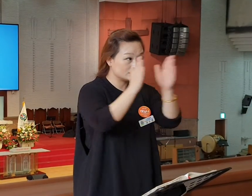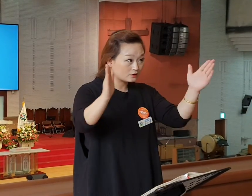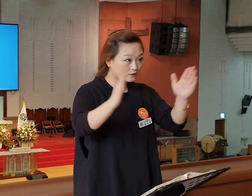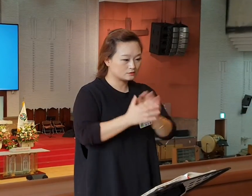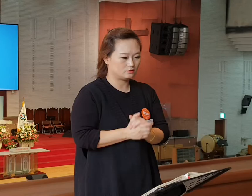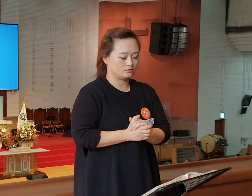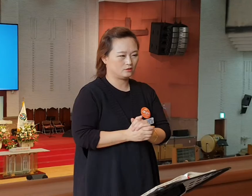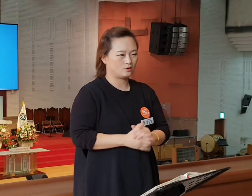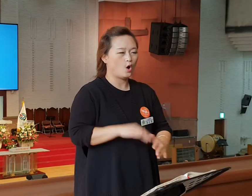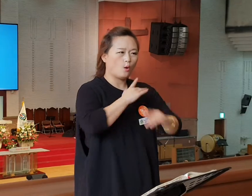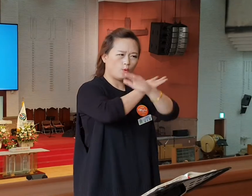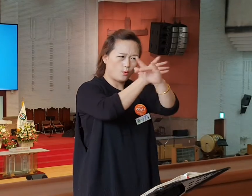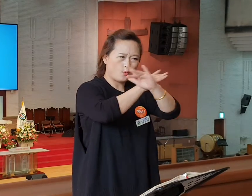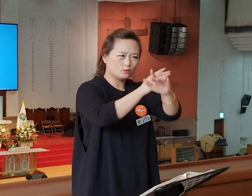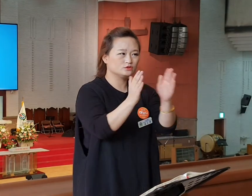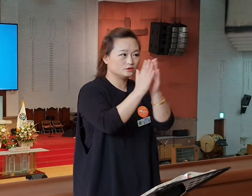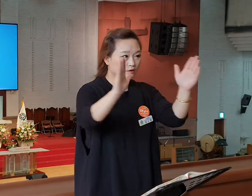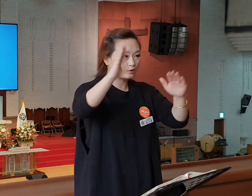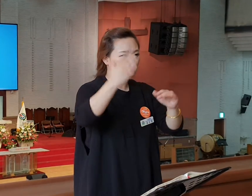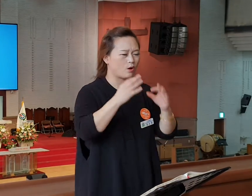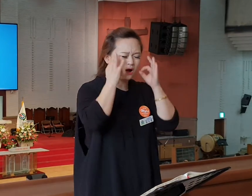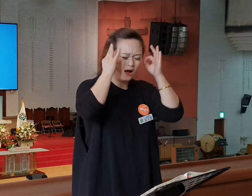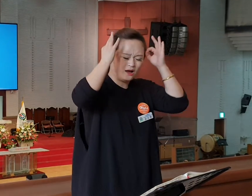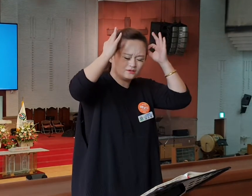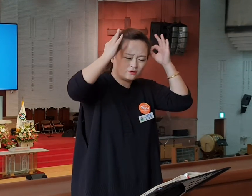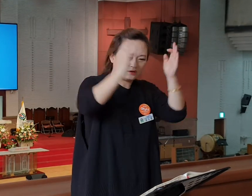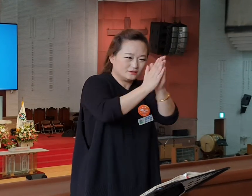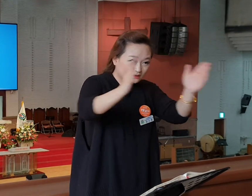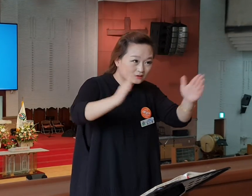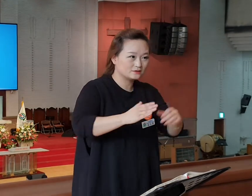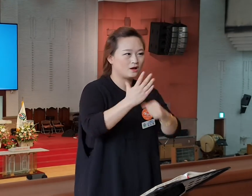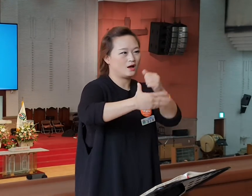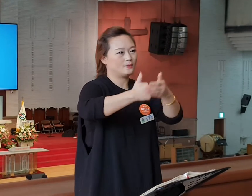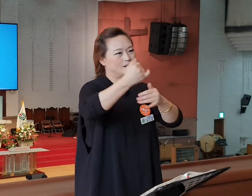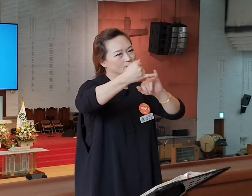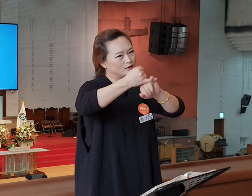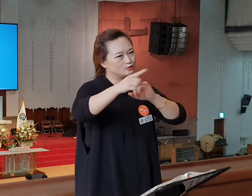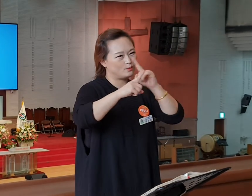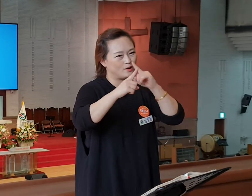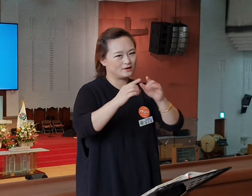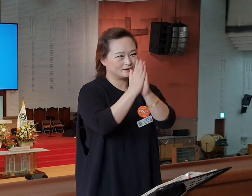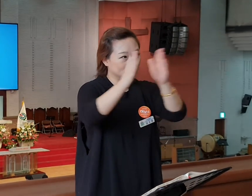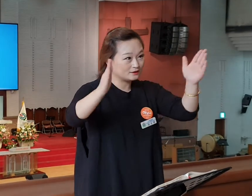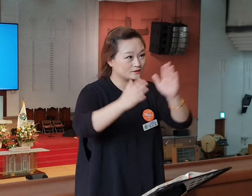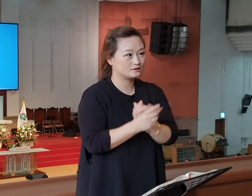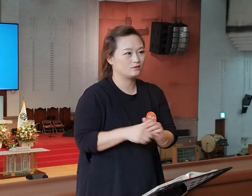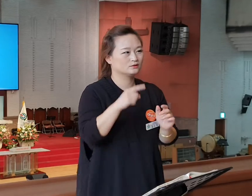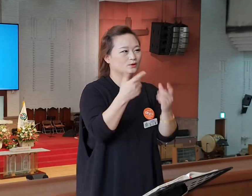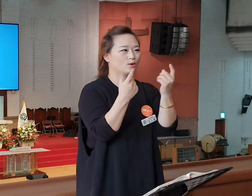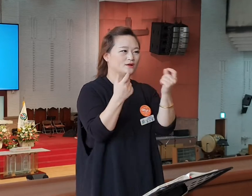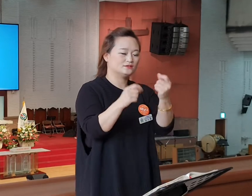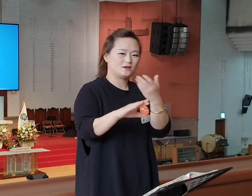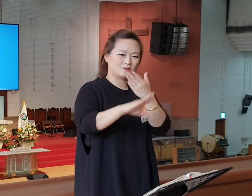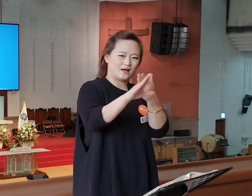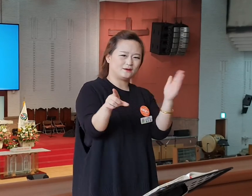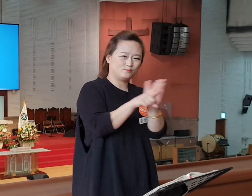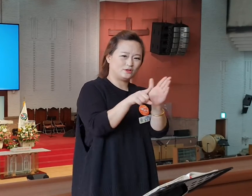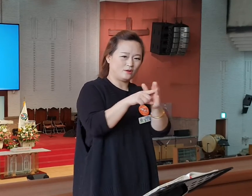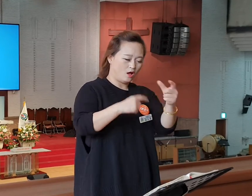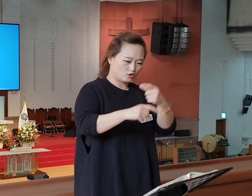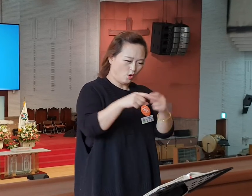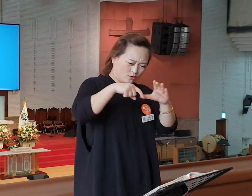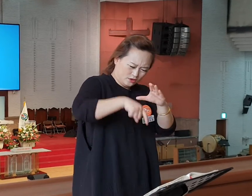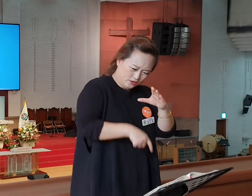방언하기 시작해요. 간절해지기 시작하고 하나님의 약속을 말하기 시작합니다. 그렇게 다른 신한, 더